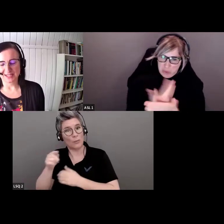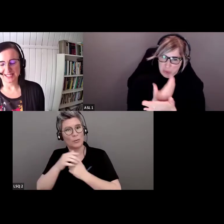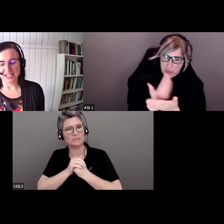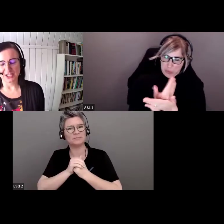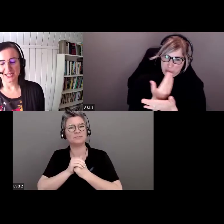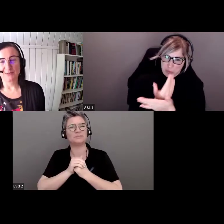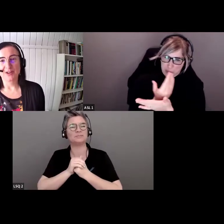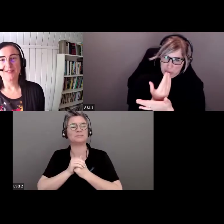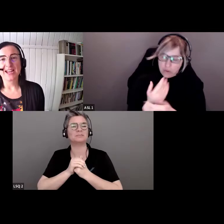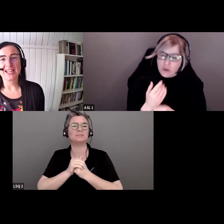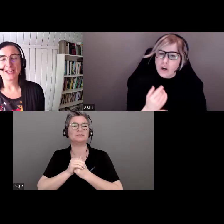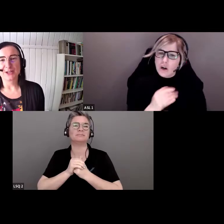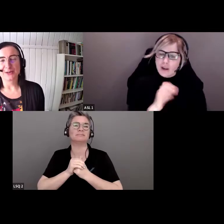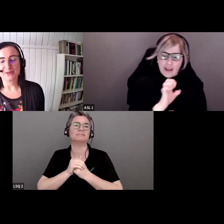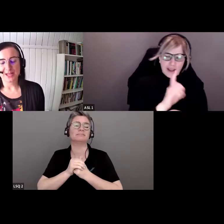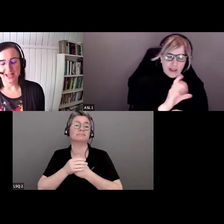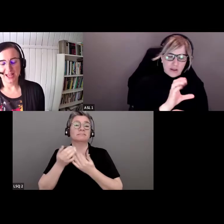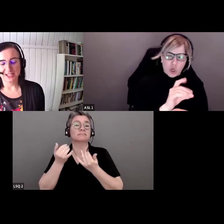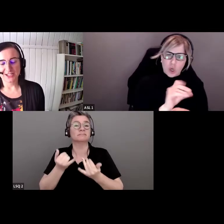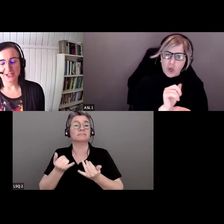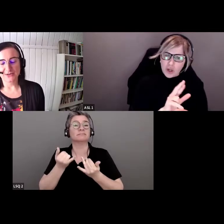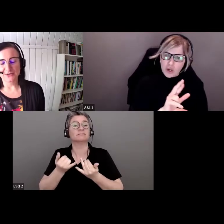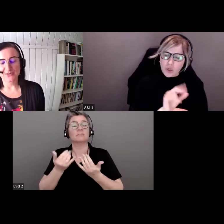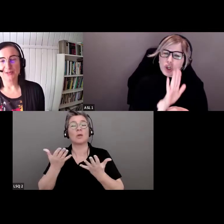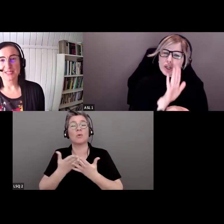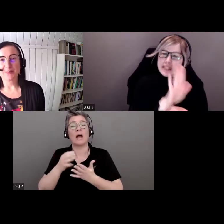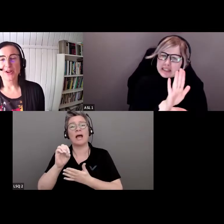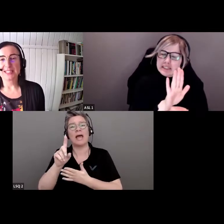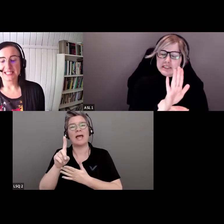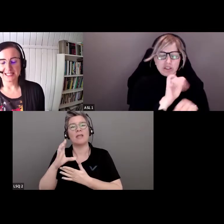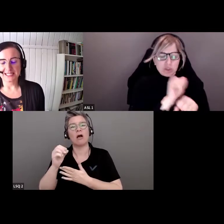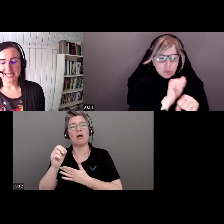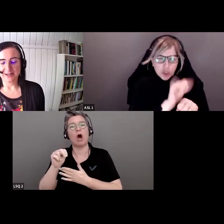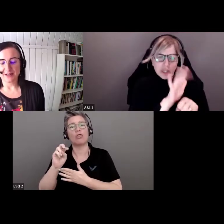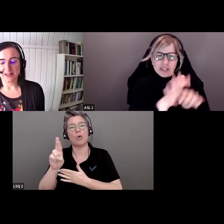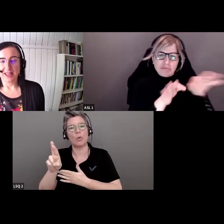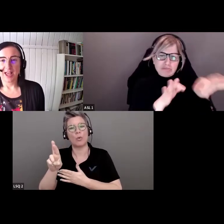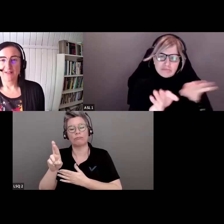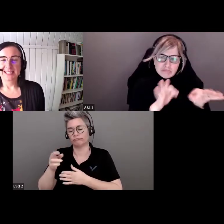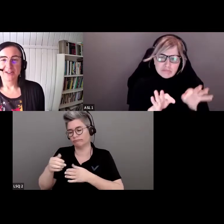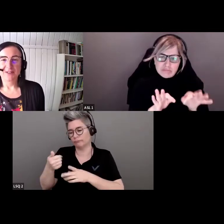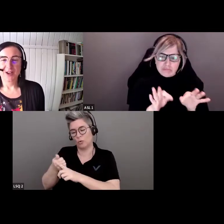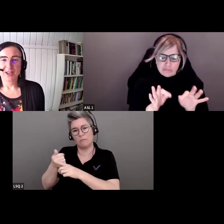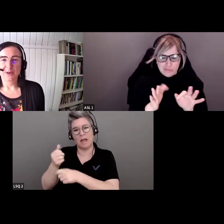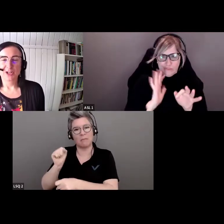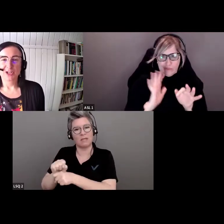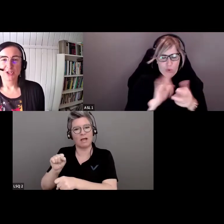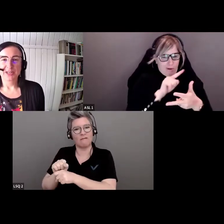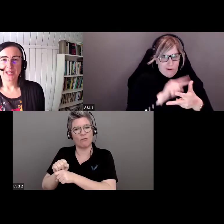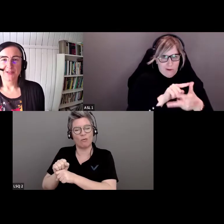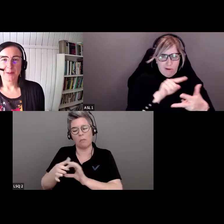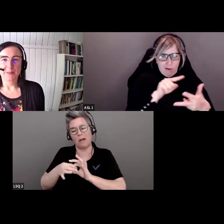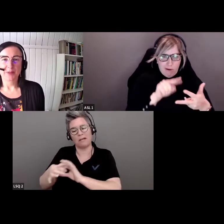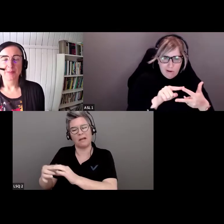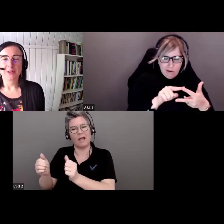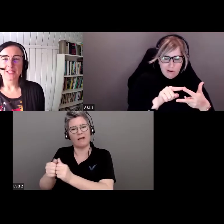Nous faisons appel aux travaux de Ed Conner et nous vous invitons, au lieu